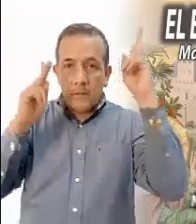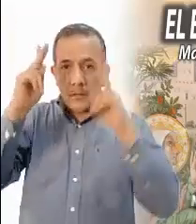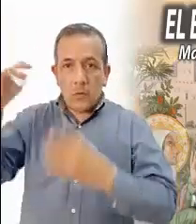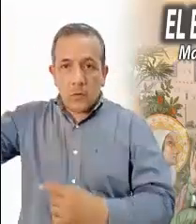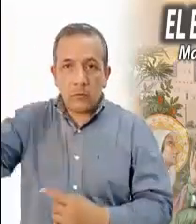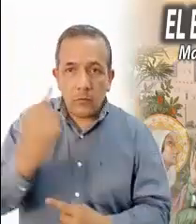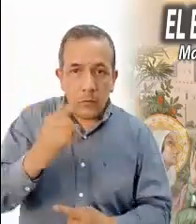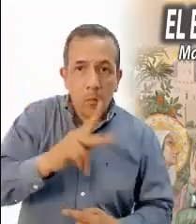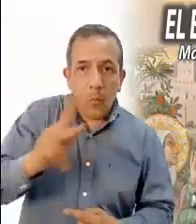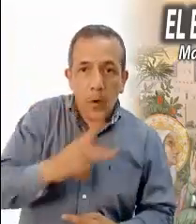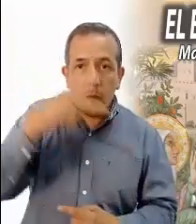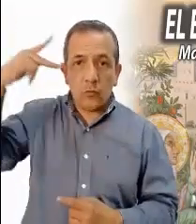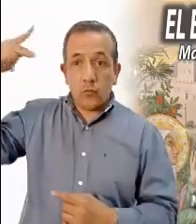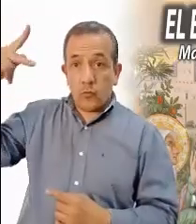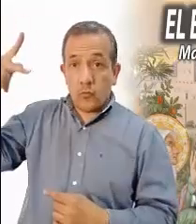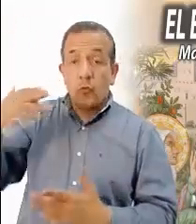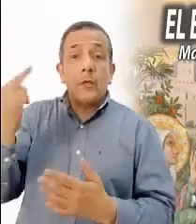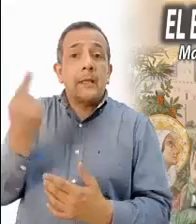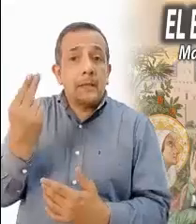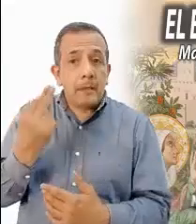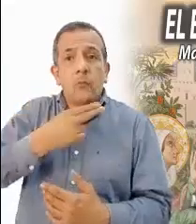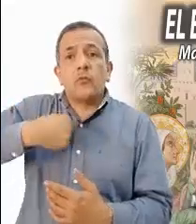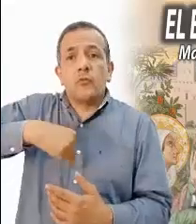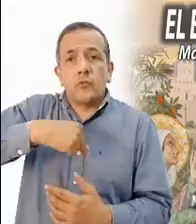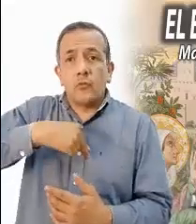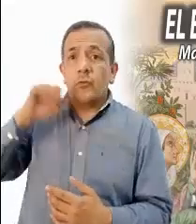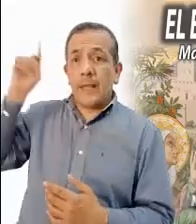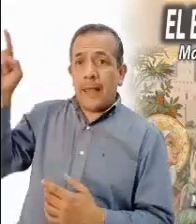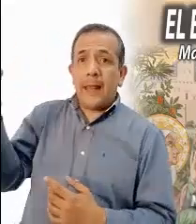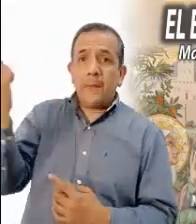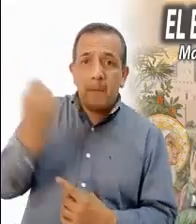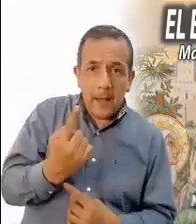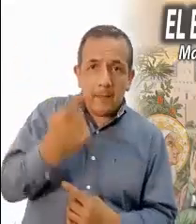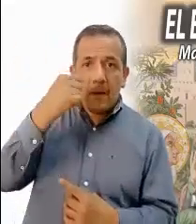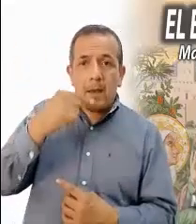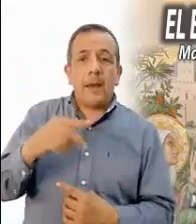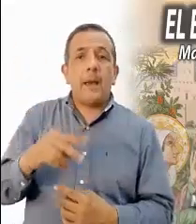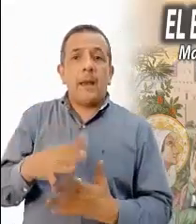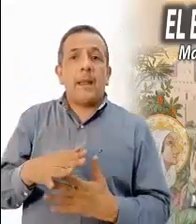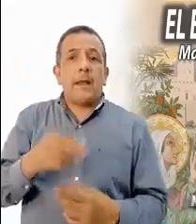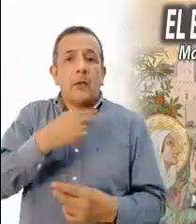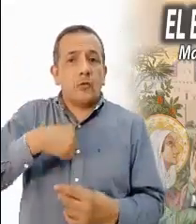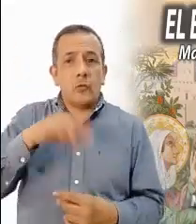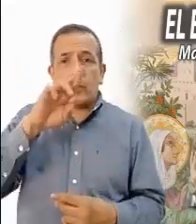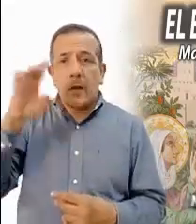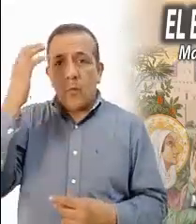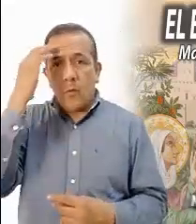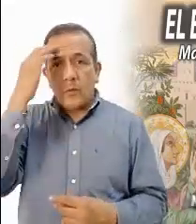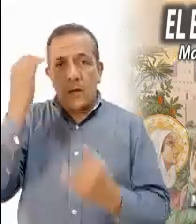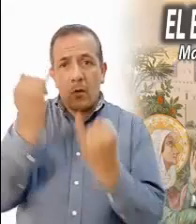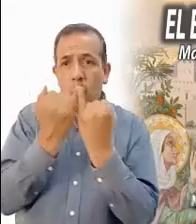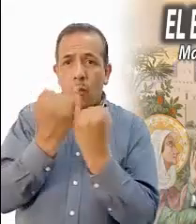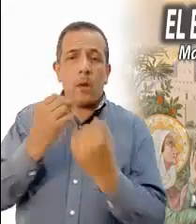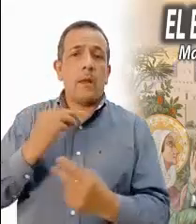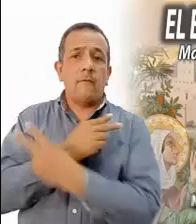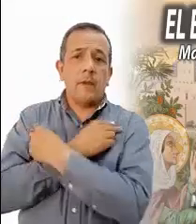¿Cómo necesitamos reconocer esta visita de Dios en medio de su pueblo? ¿Cómo necesitamos reconocer igual que María